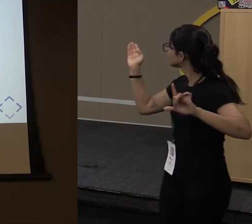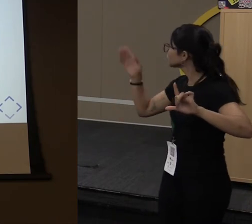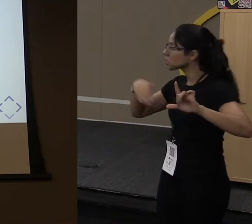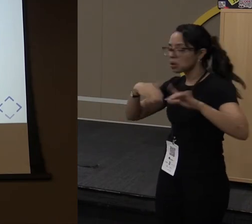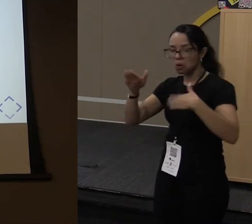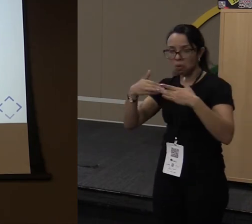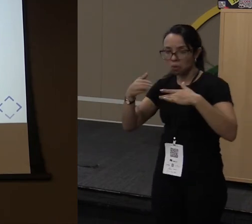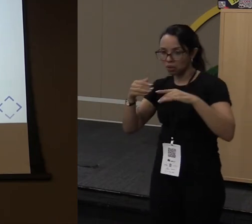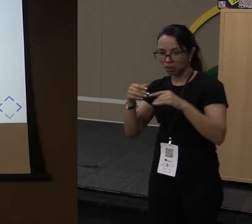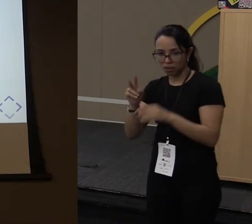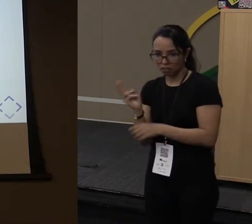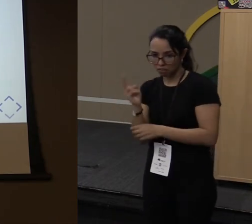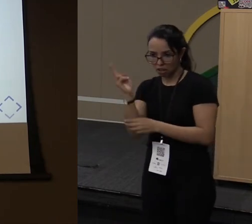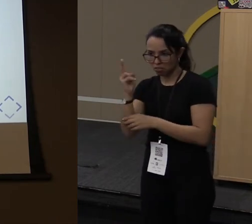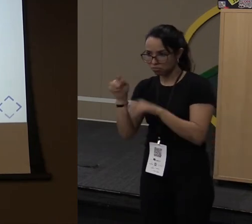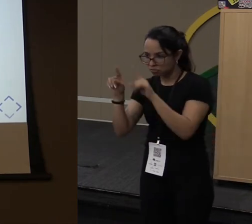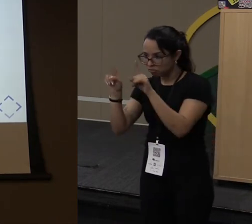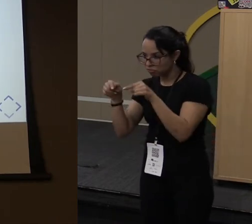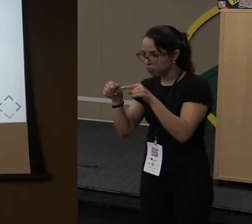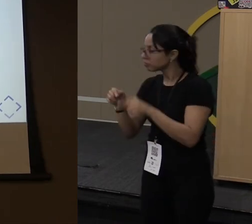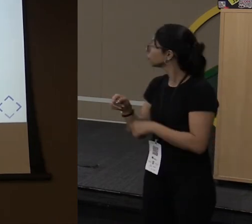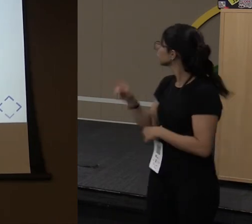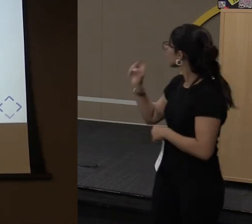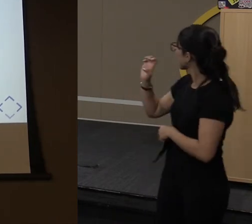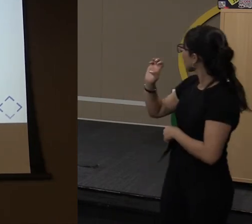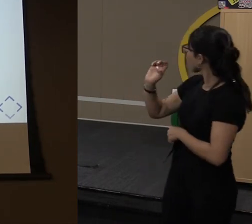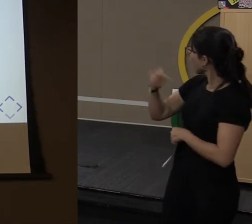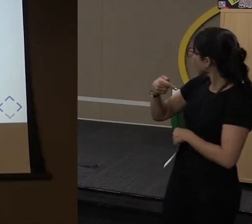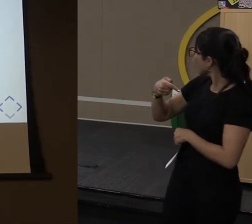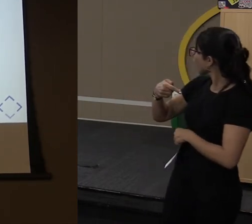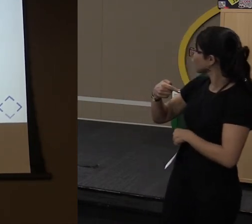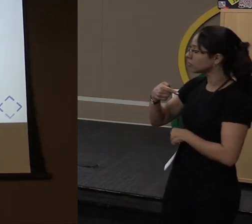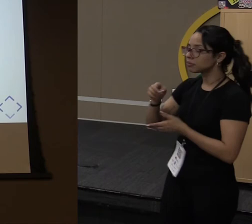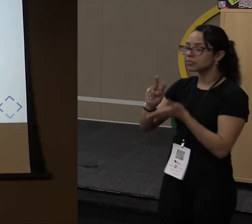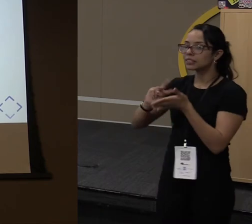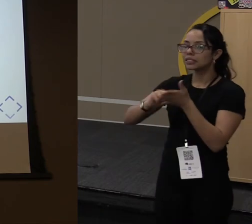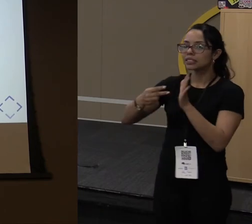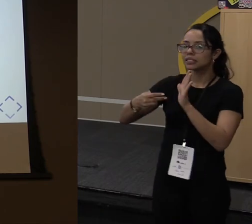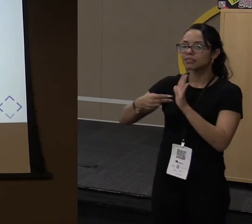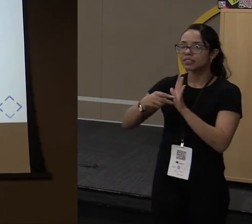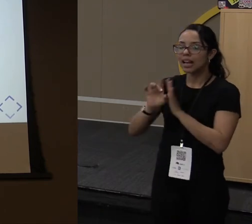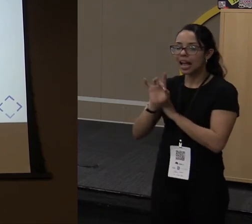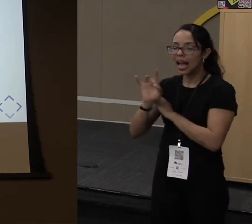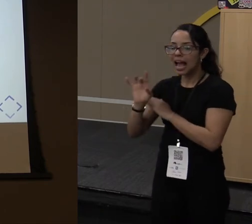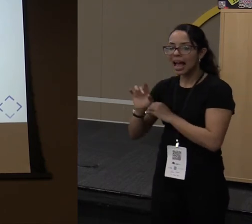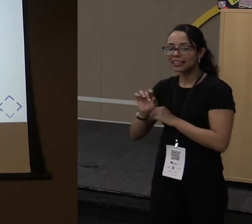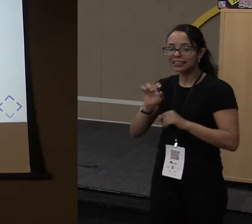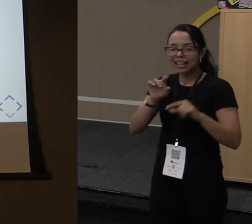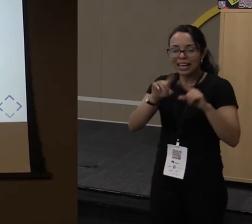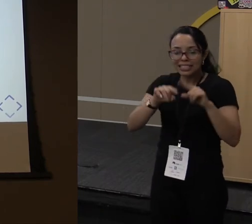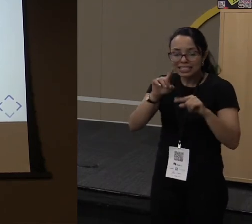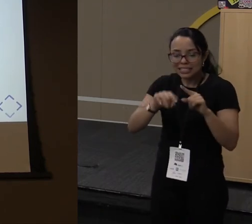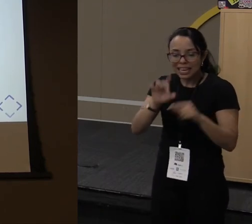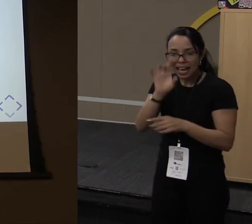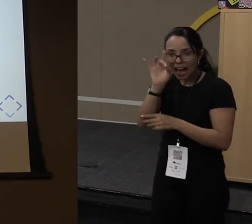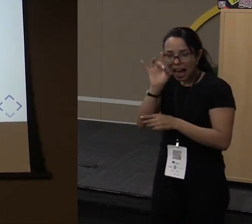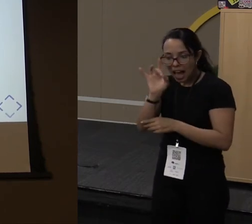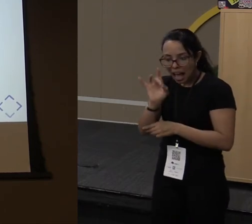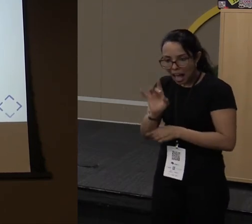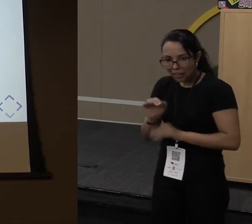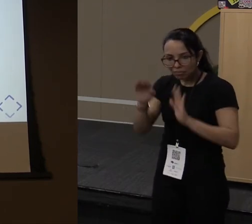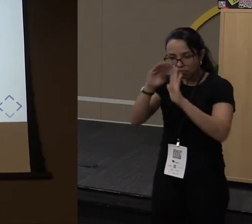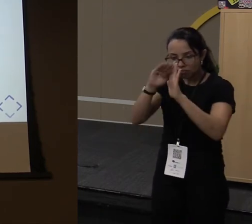passo uma lambda function aqui. Esse E representa cada índex, cada item que está dentro dessa lista. E eu estou